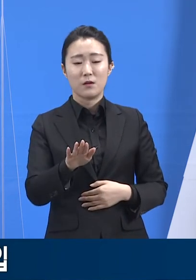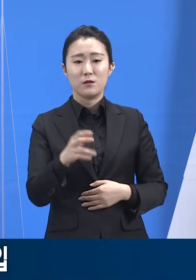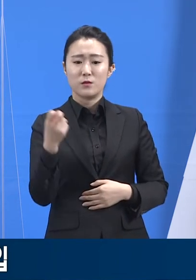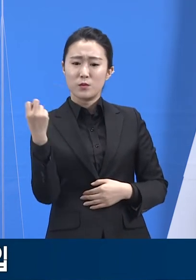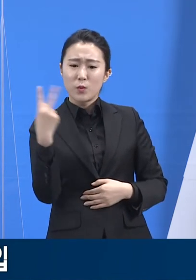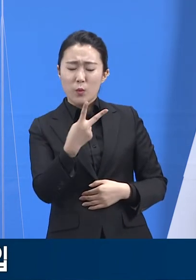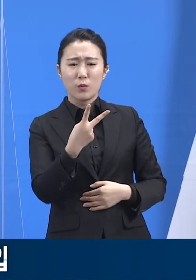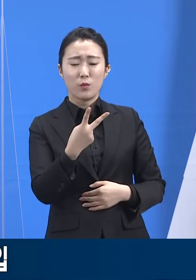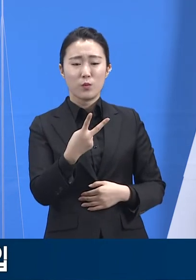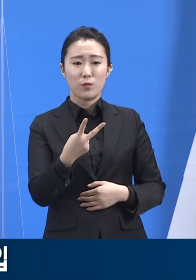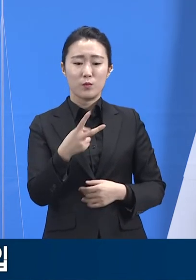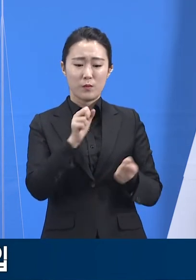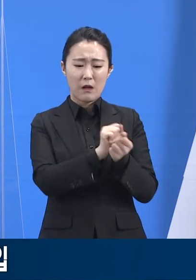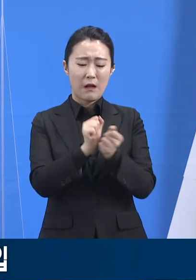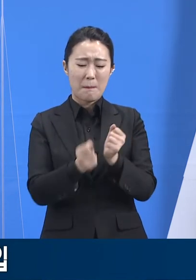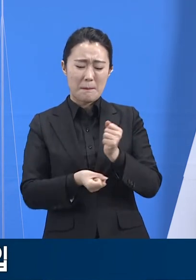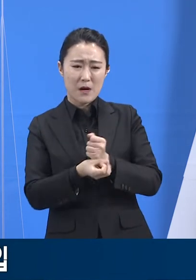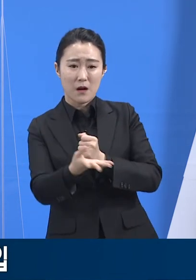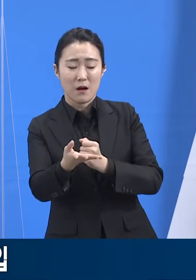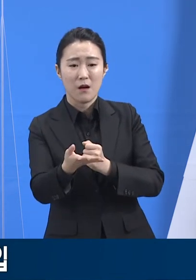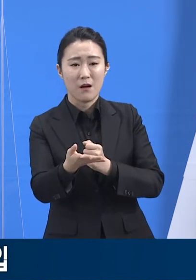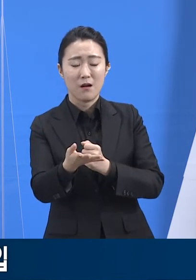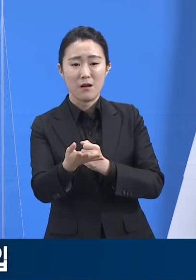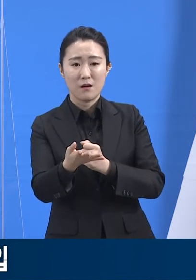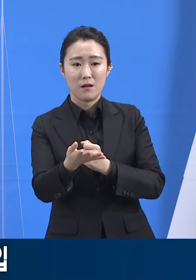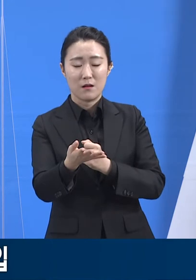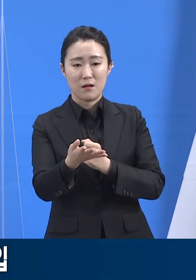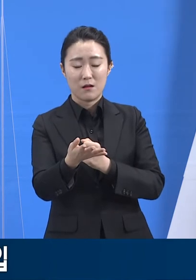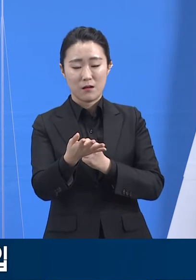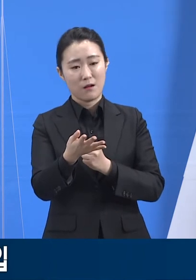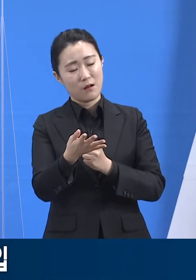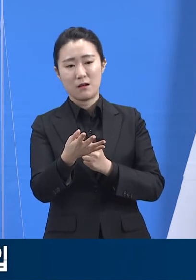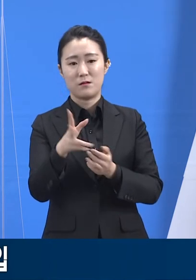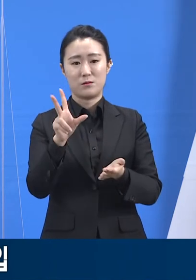급증한다면, 같은 문제가 재발할 우려가 있습니다.